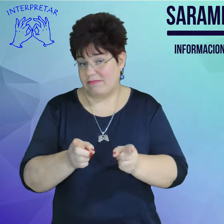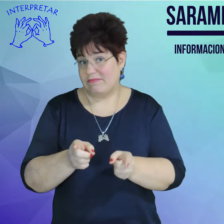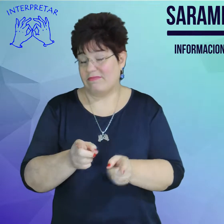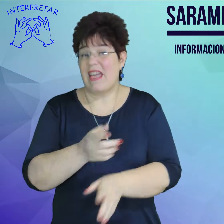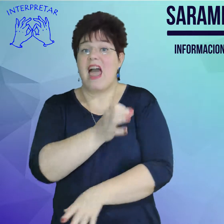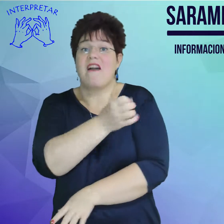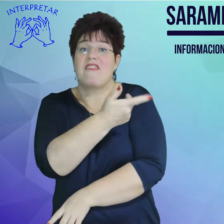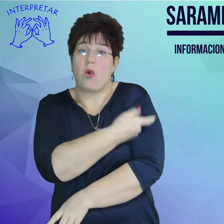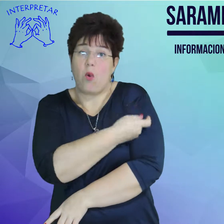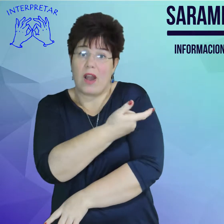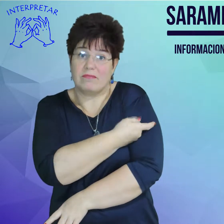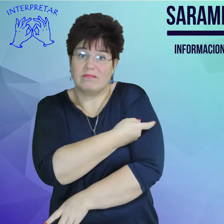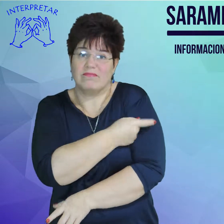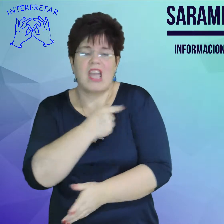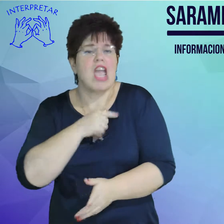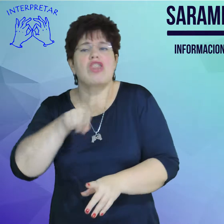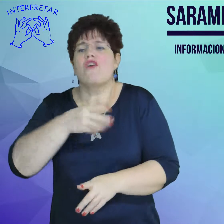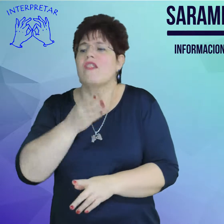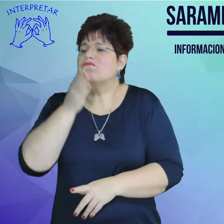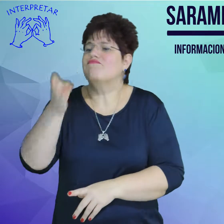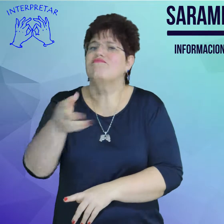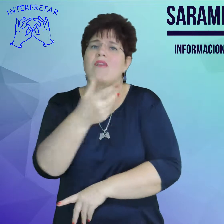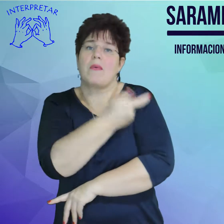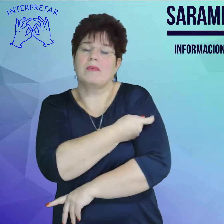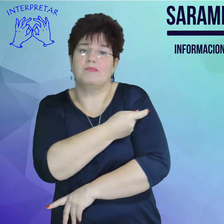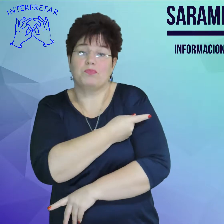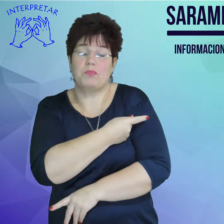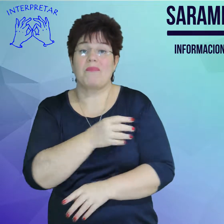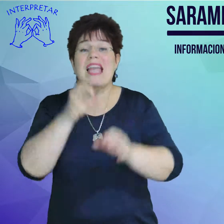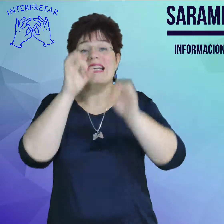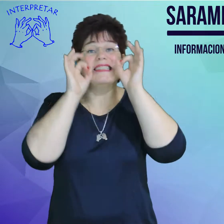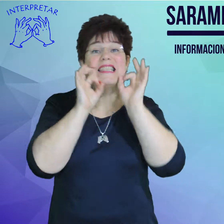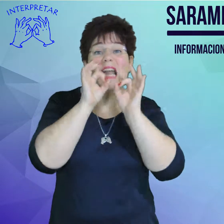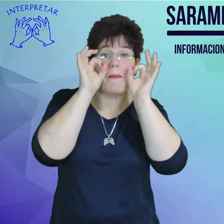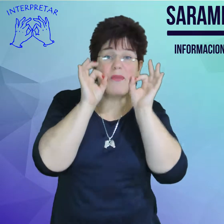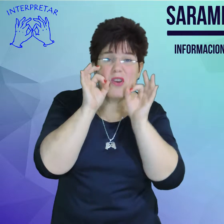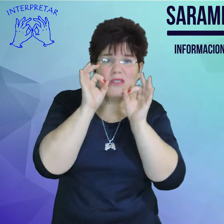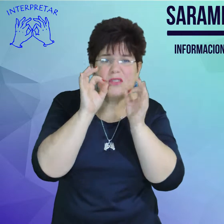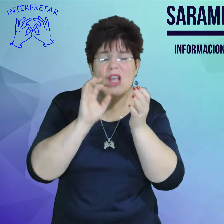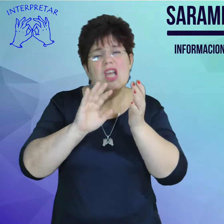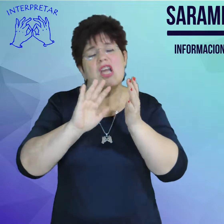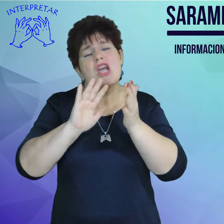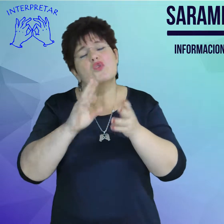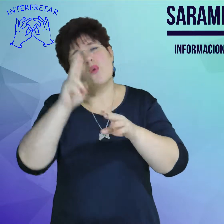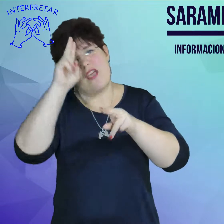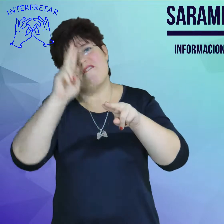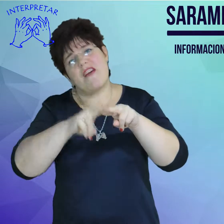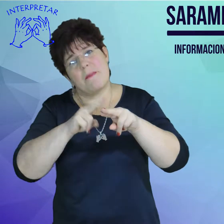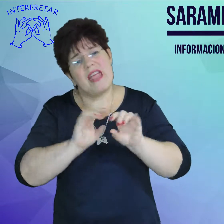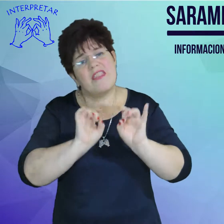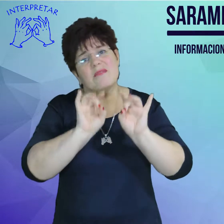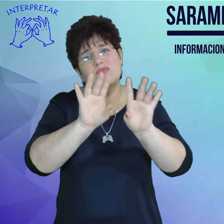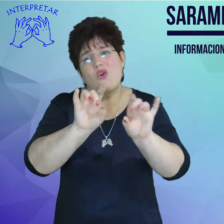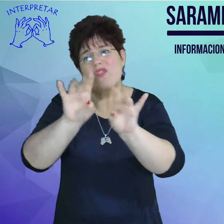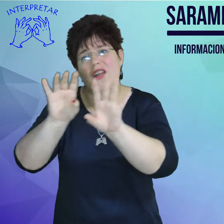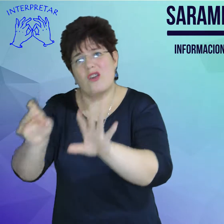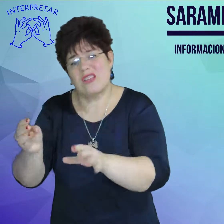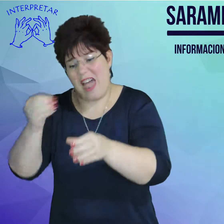¿Qué es el sarampión? Es una enfermedad eructiva, infectocontagiosa, que está causada por un virus, es decir, que no se puede tratar con